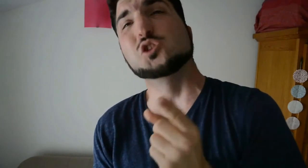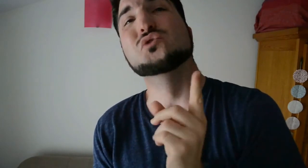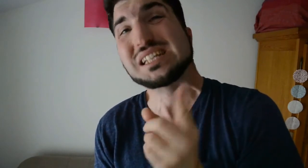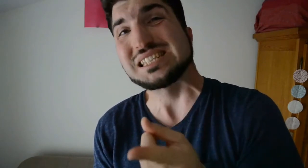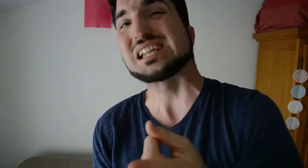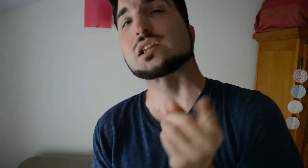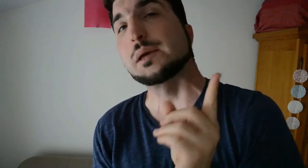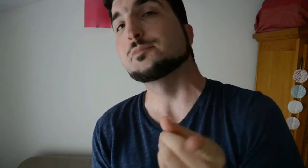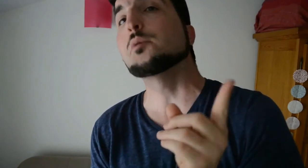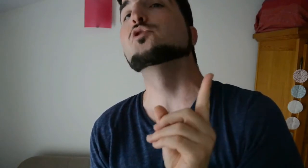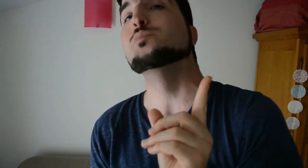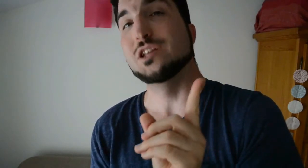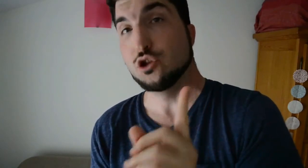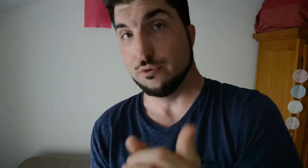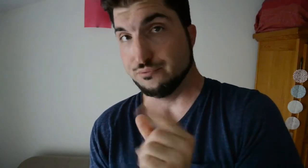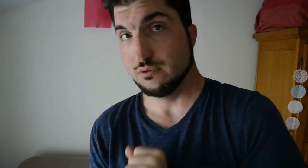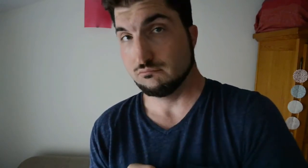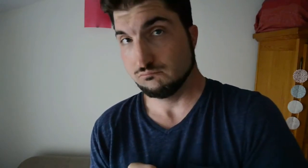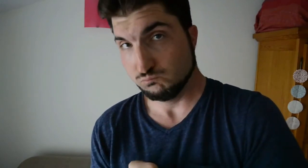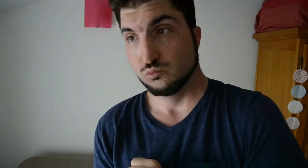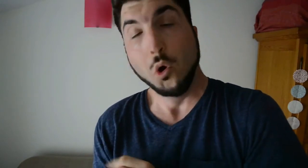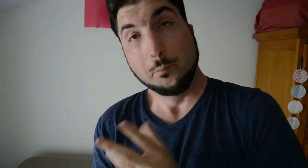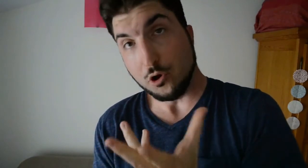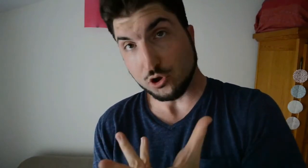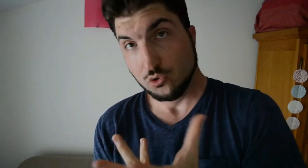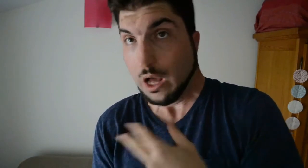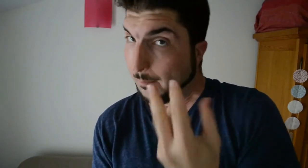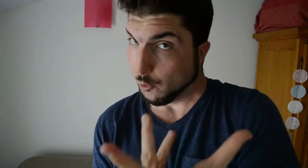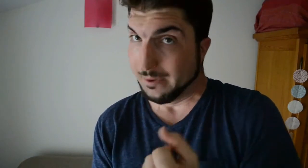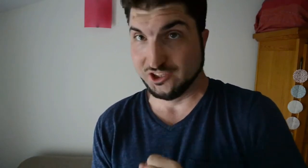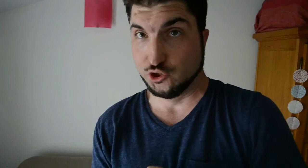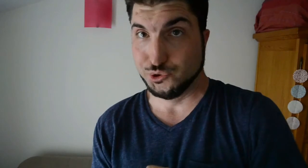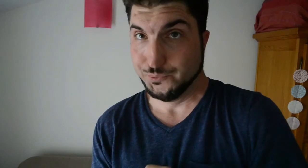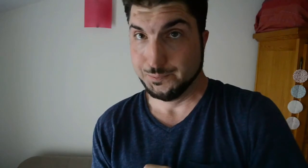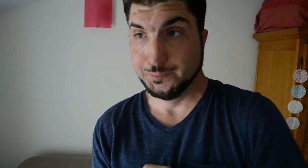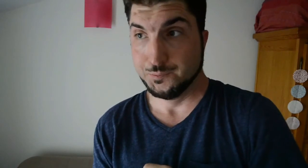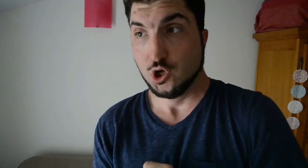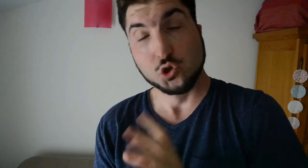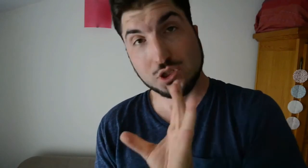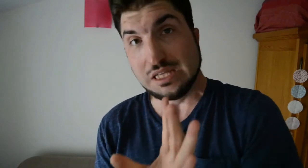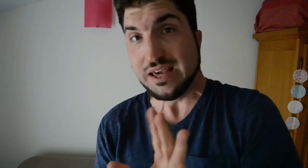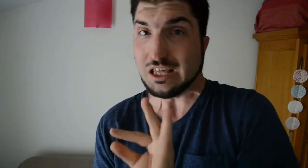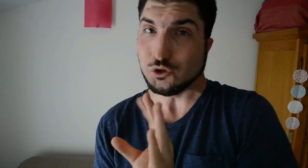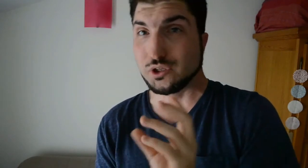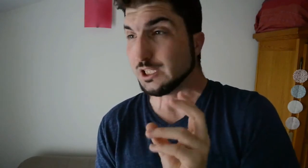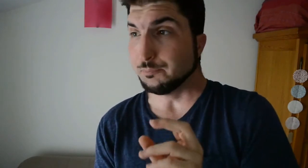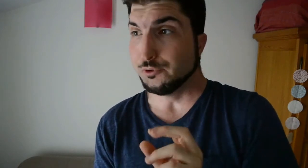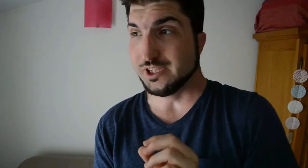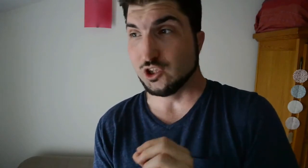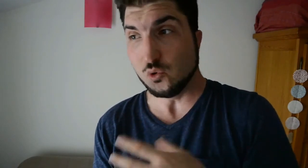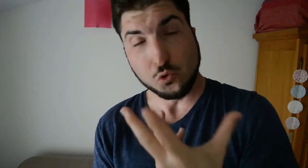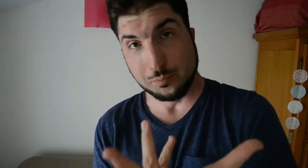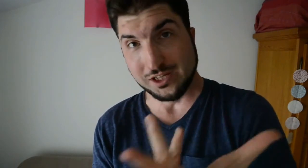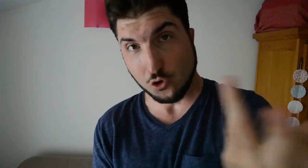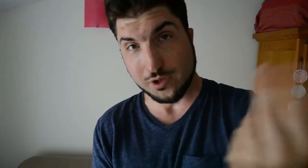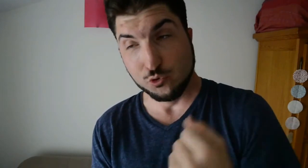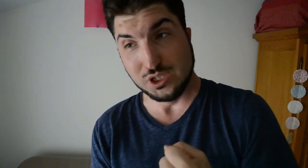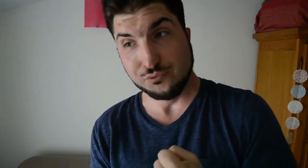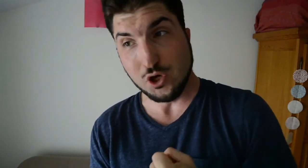du 24 septembre 2009, portant approbation de diverses dispositions complétant et modifiant